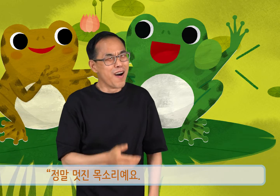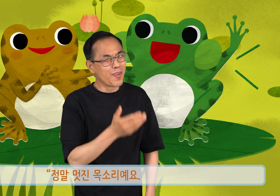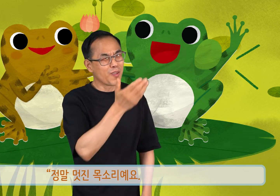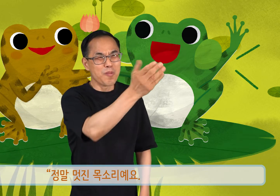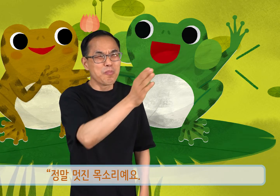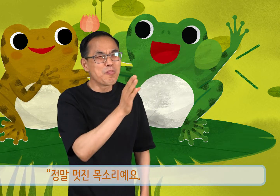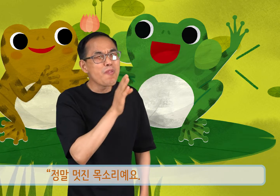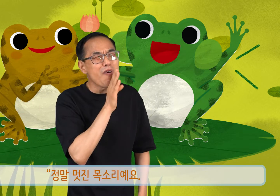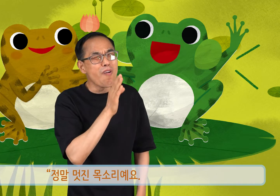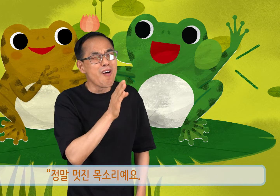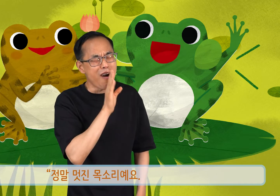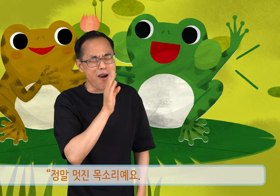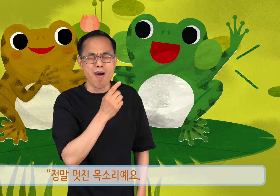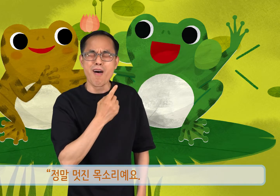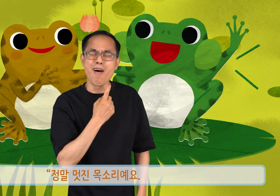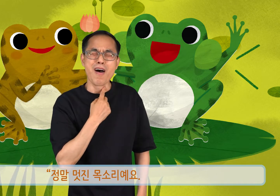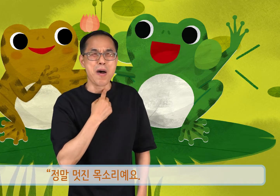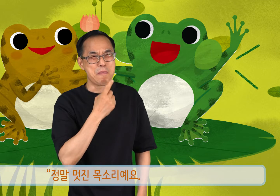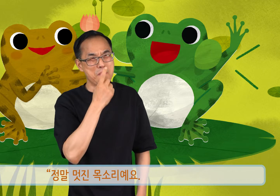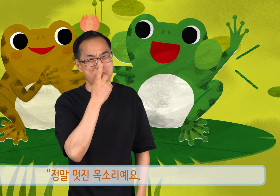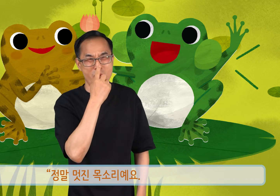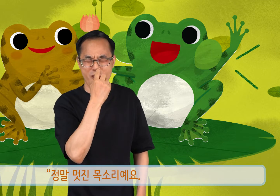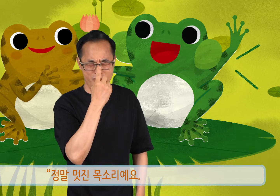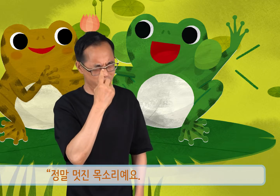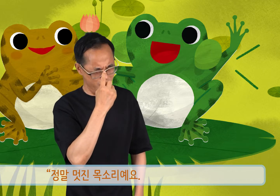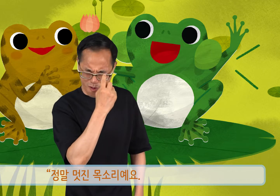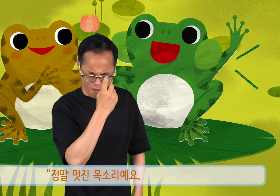정말 멋진 목소리예요.